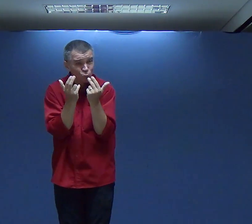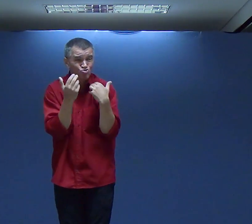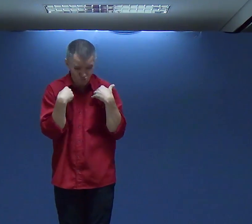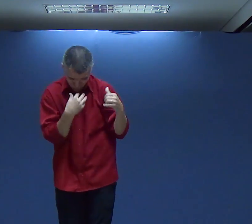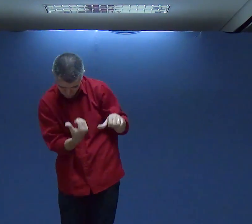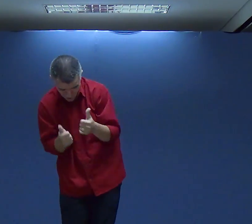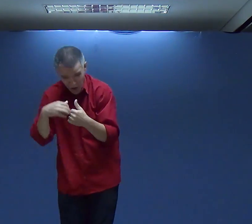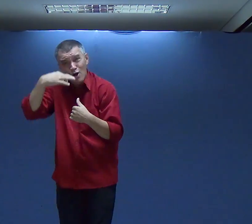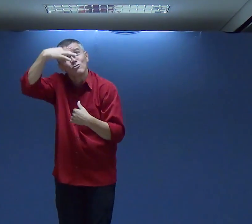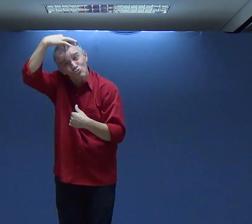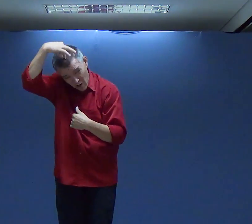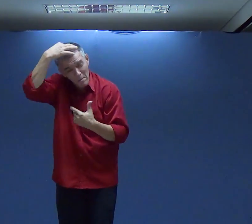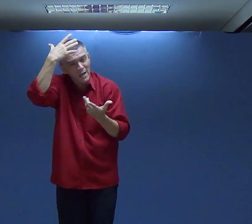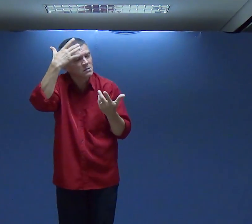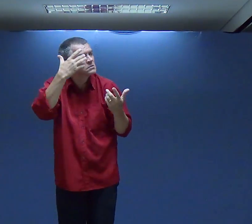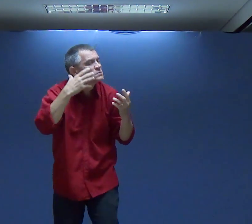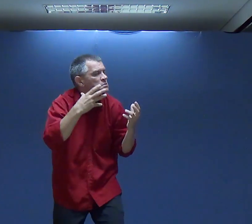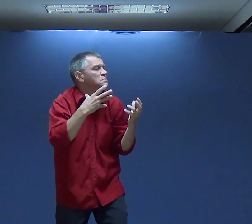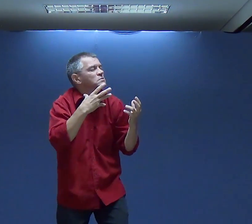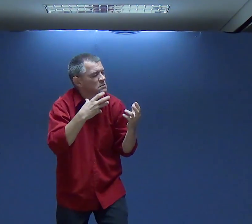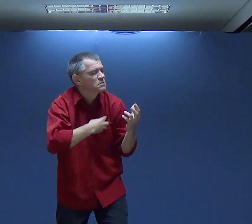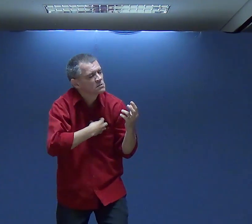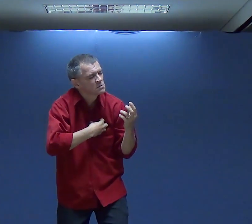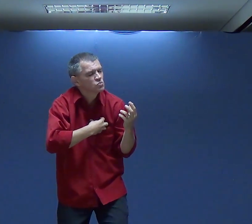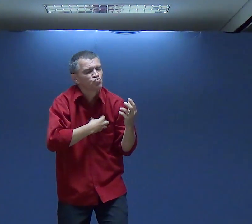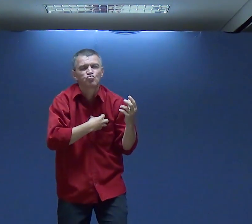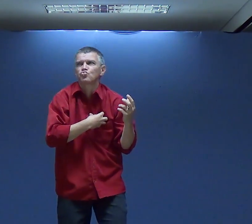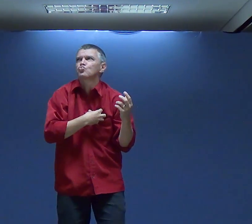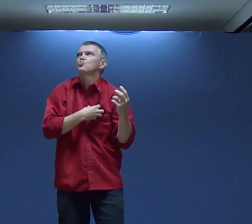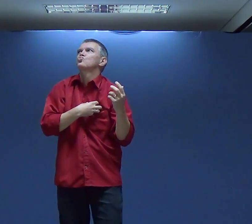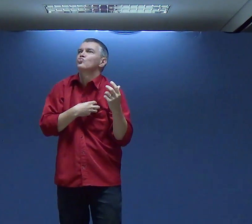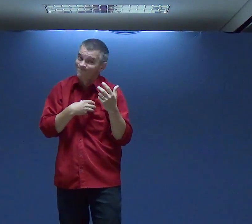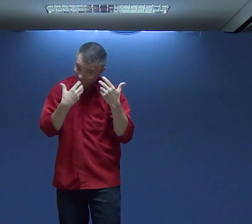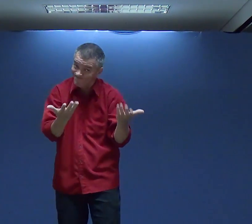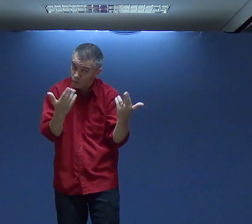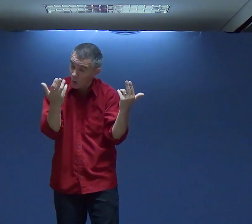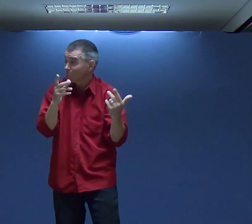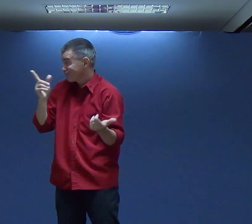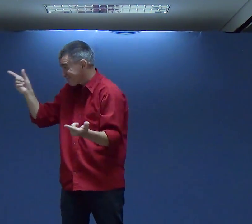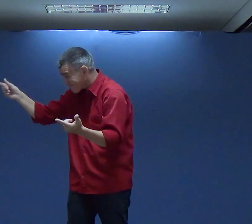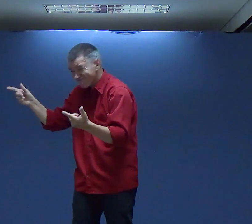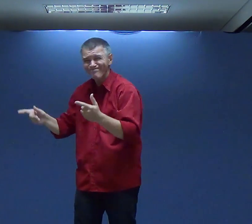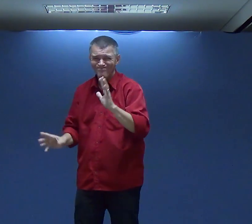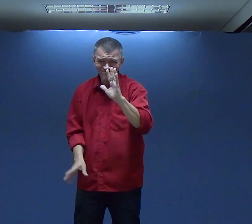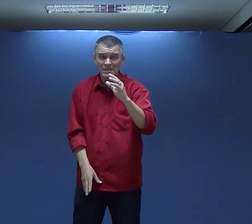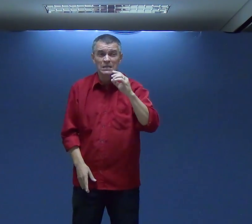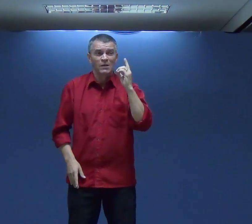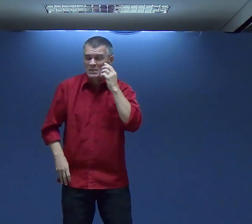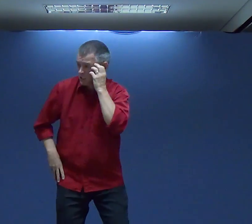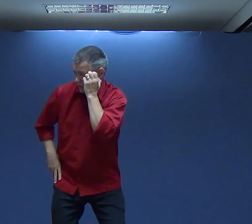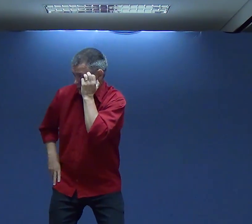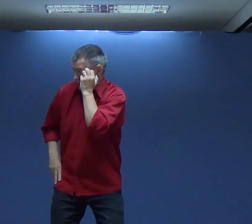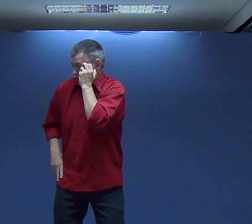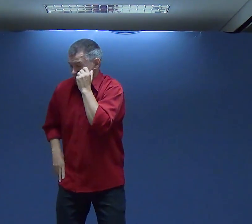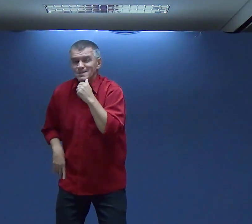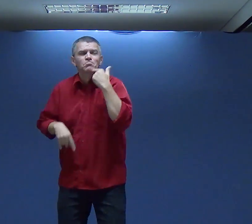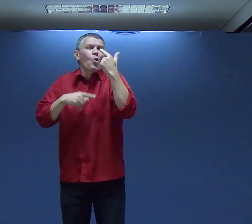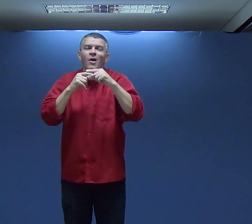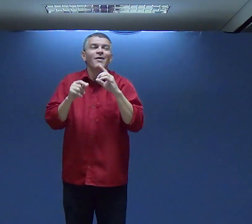uma Compação Uma forma Fungida Separada Por Deus E aí Você deseja O pecado Como Davi Desejou